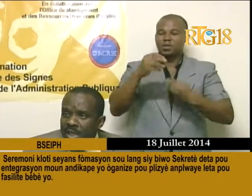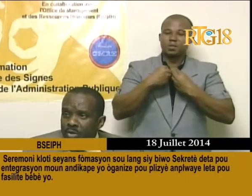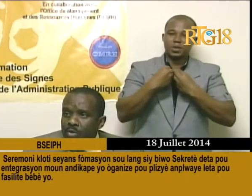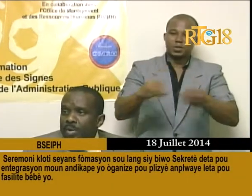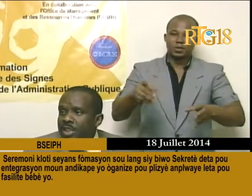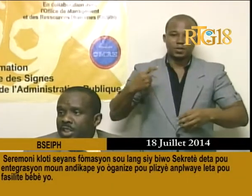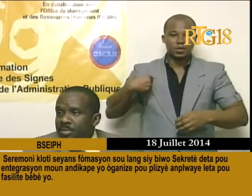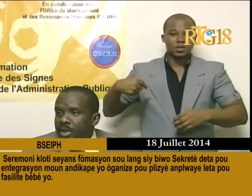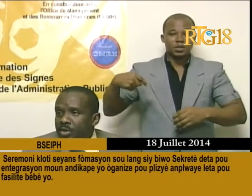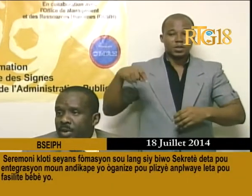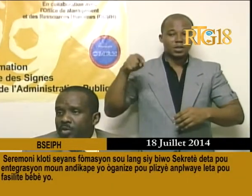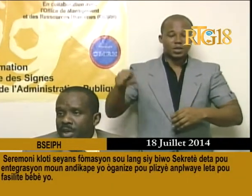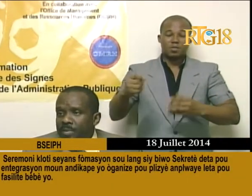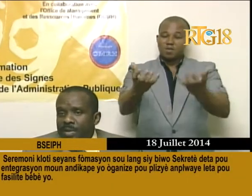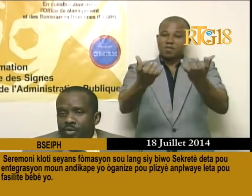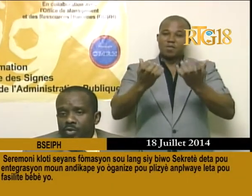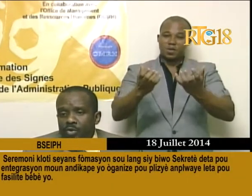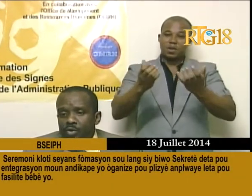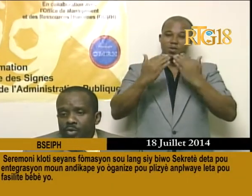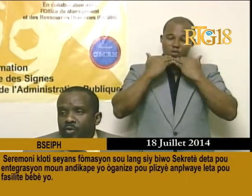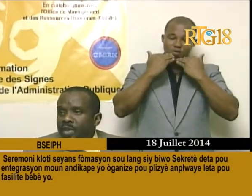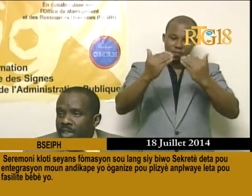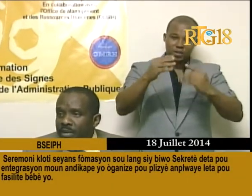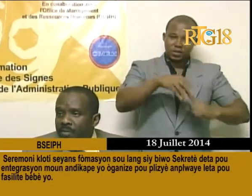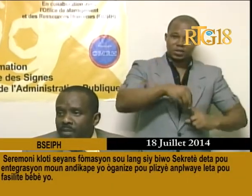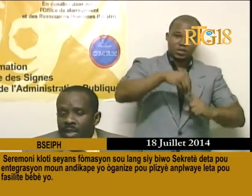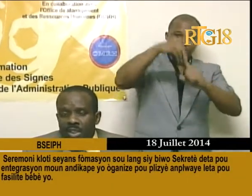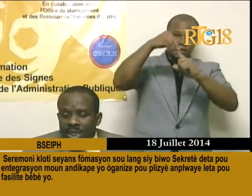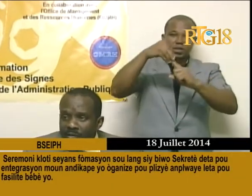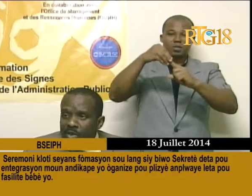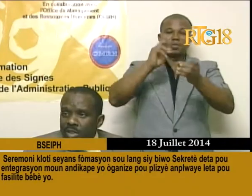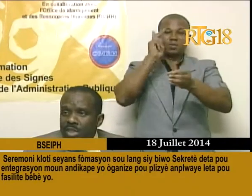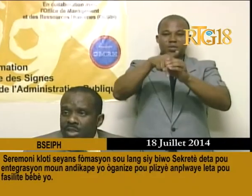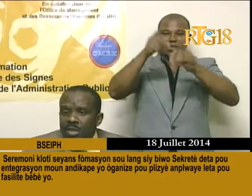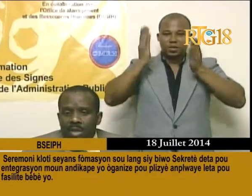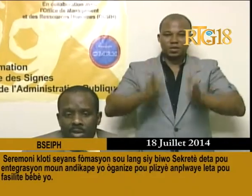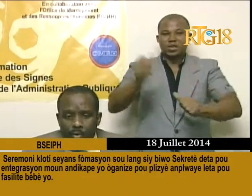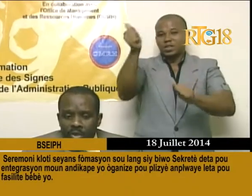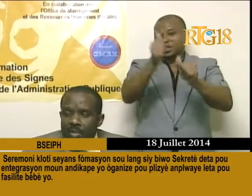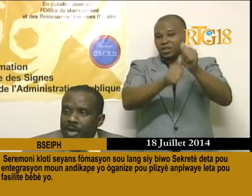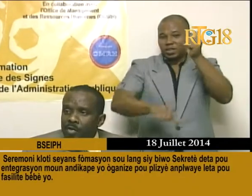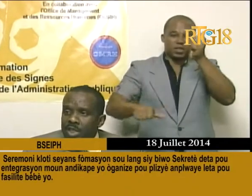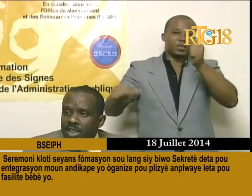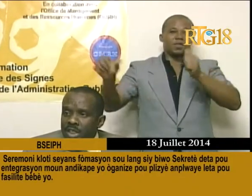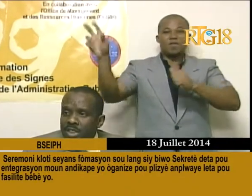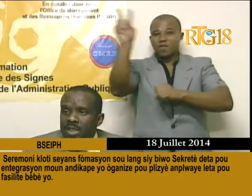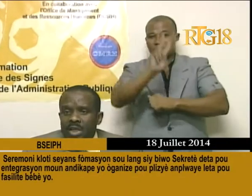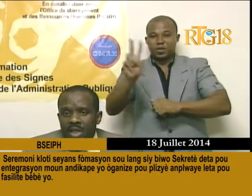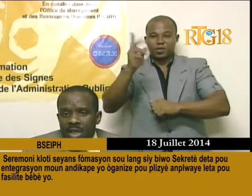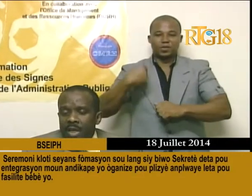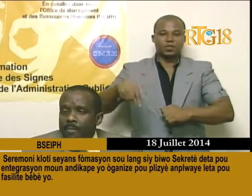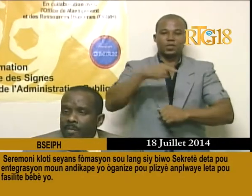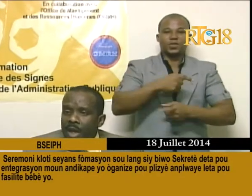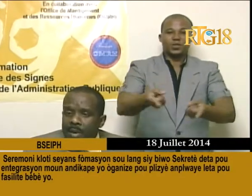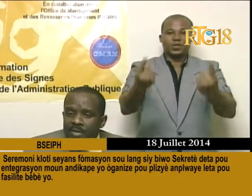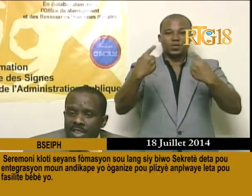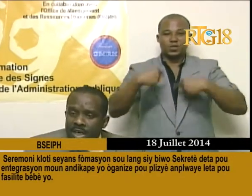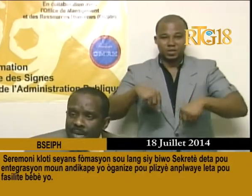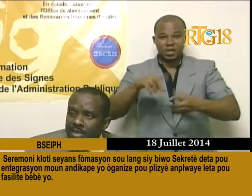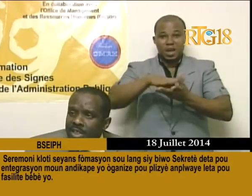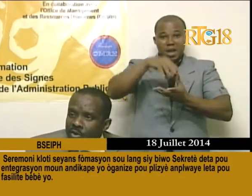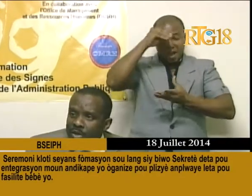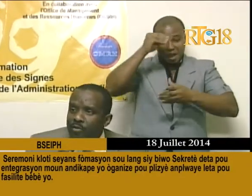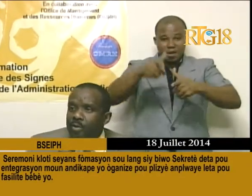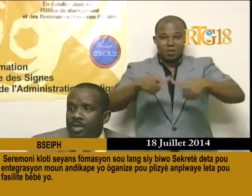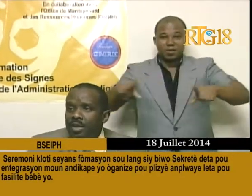fason spesyal tou, participant yo, paske kan men nou vini, chak vendredi, pou nou te pran konesans, e, nou kapap di